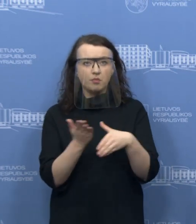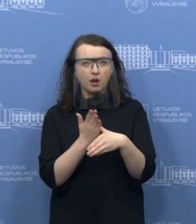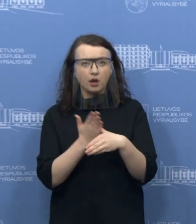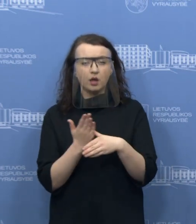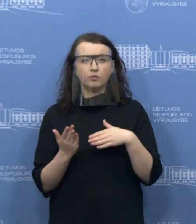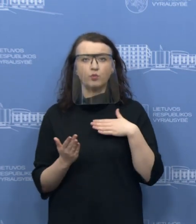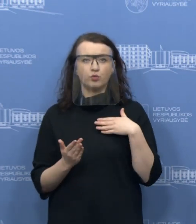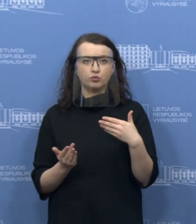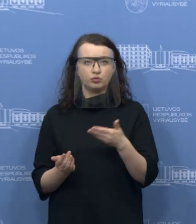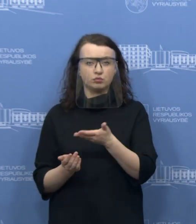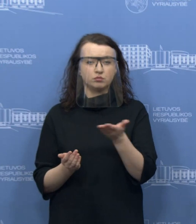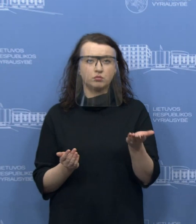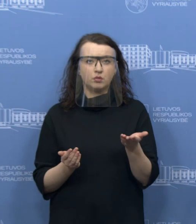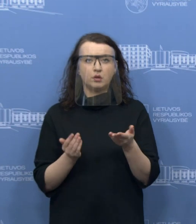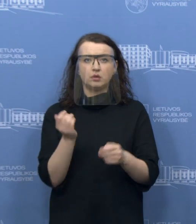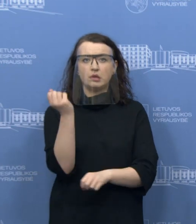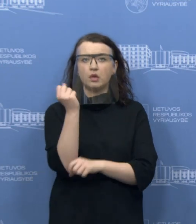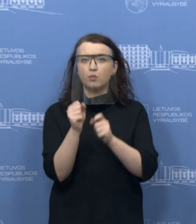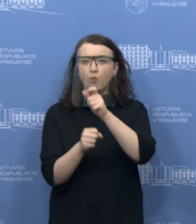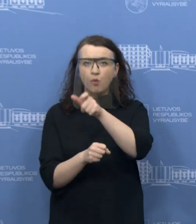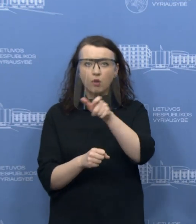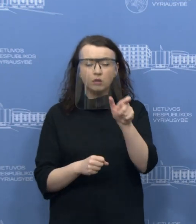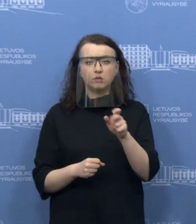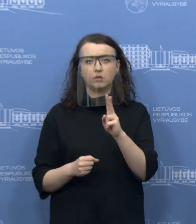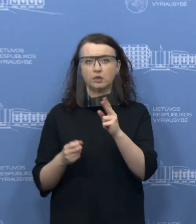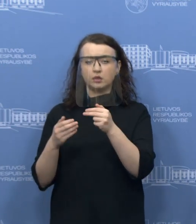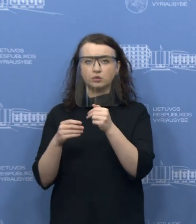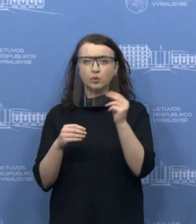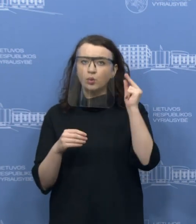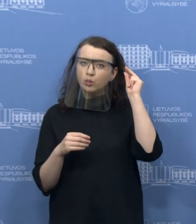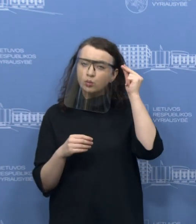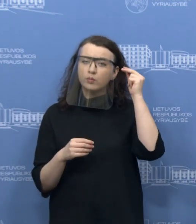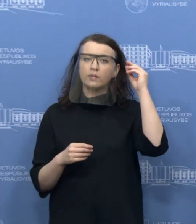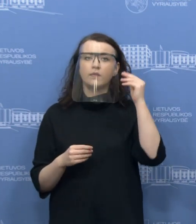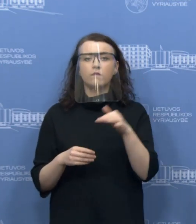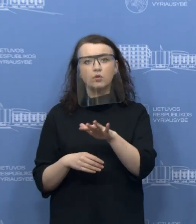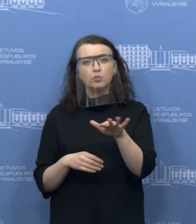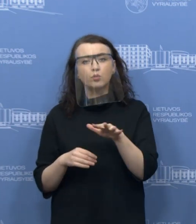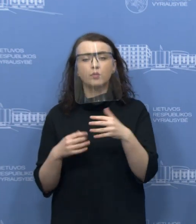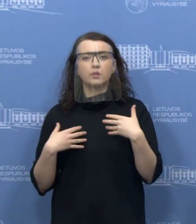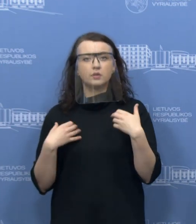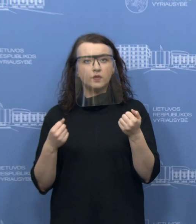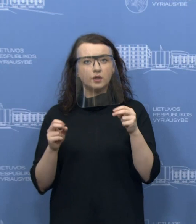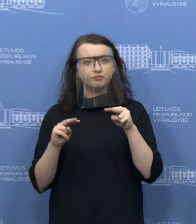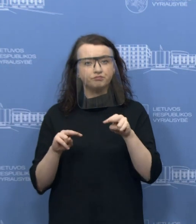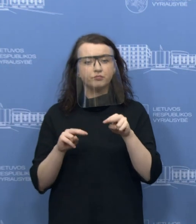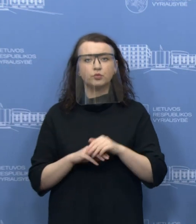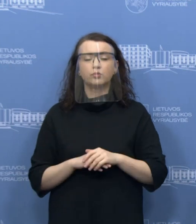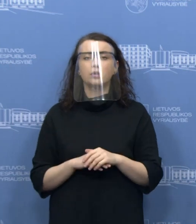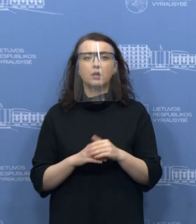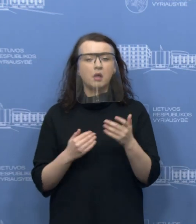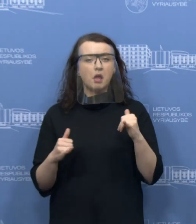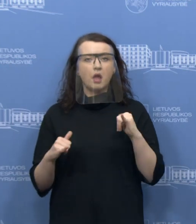mūsų tarnautojams, darbuotojams, kurie rūpinasi visuomenės veikata. Taigi darome